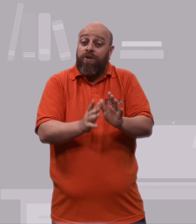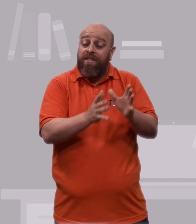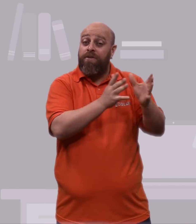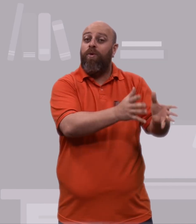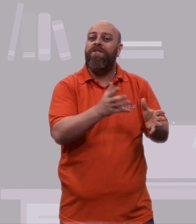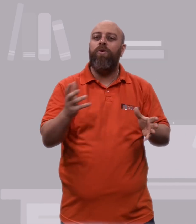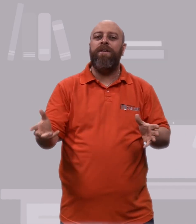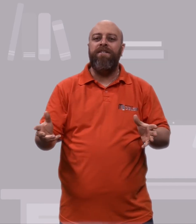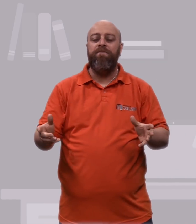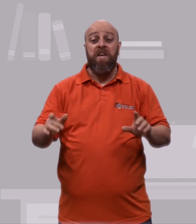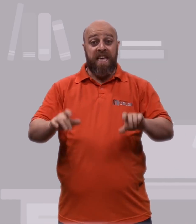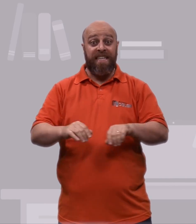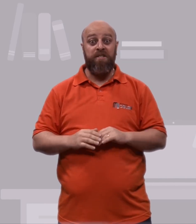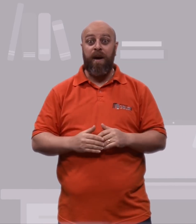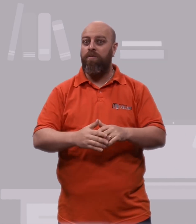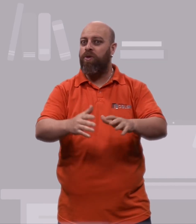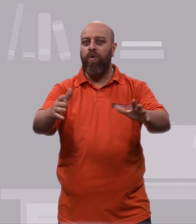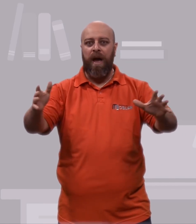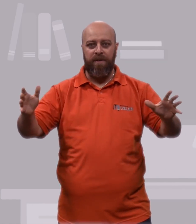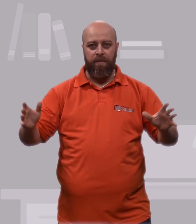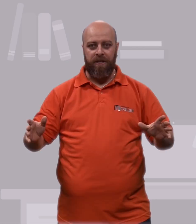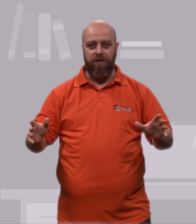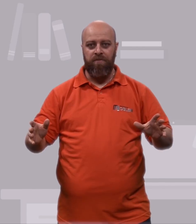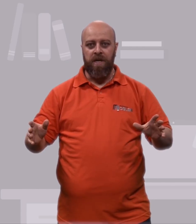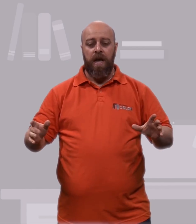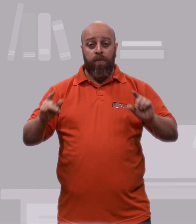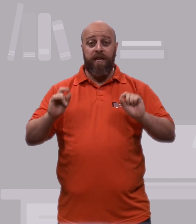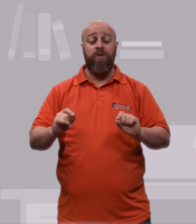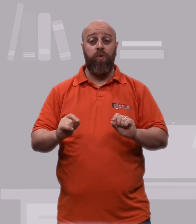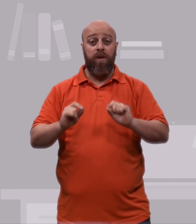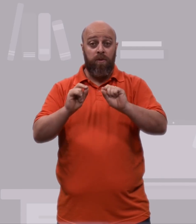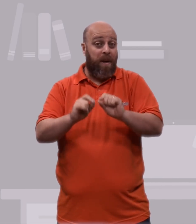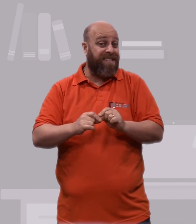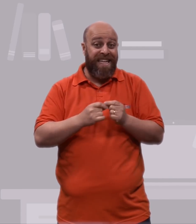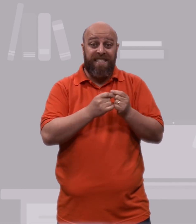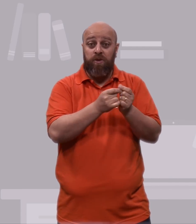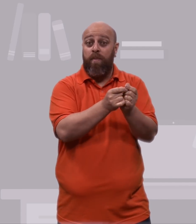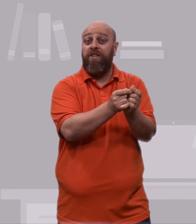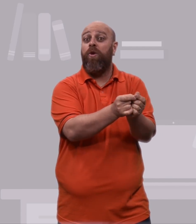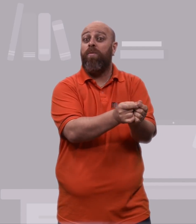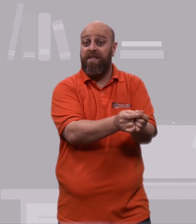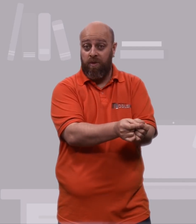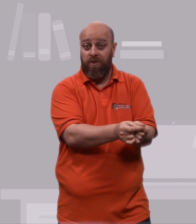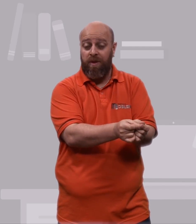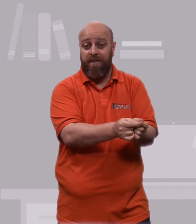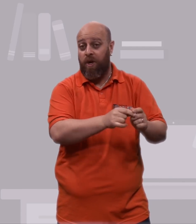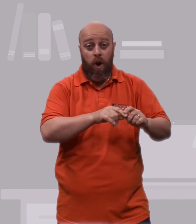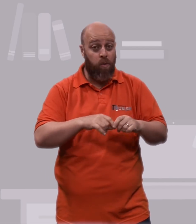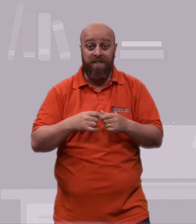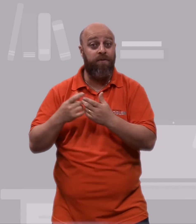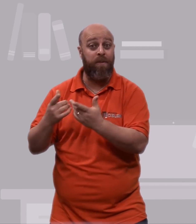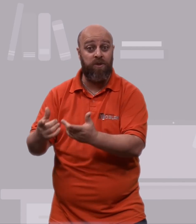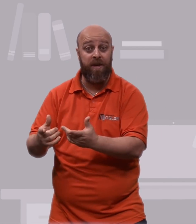notícias boas e ruins, e ela se espalha muito rapidamente. Por isso, quando as crianças compartilham algumas situações, ou algumas informações,